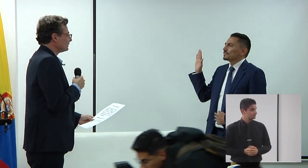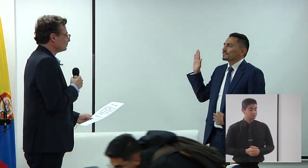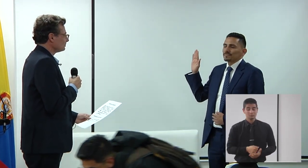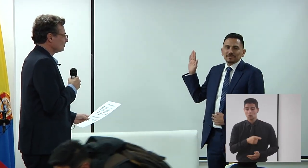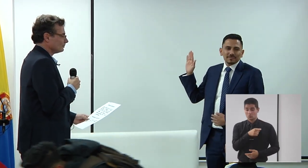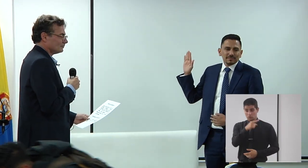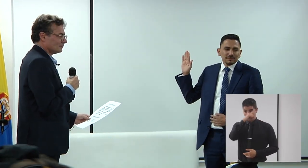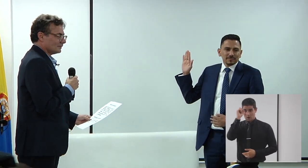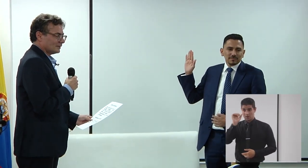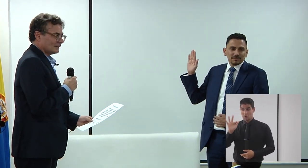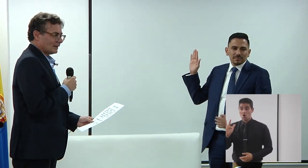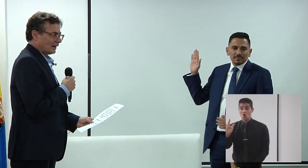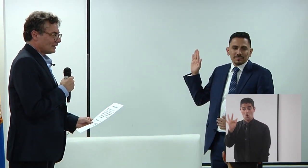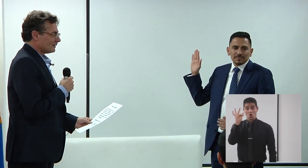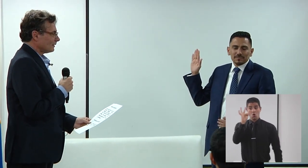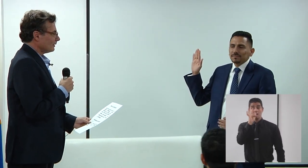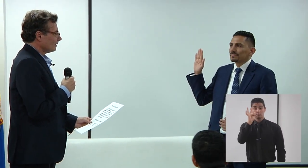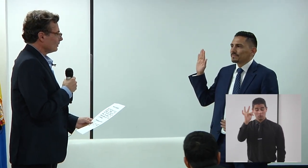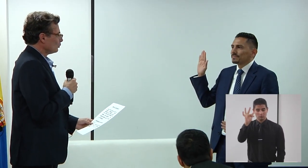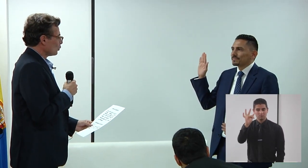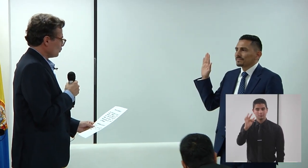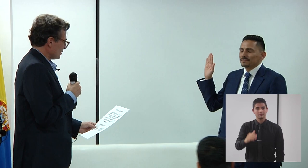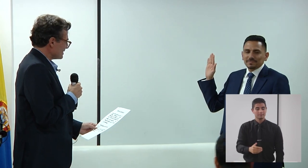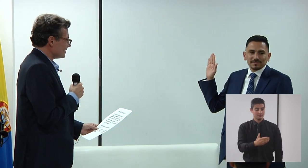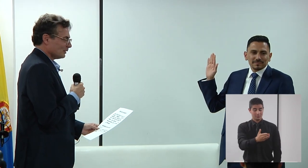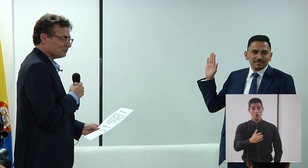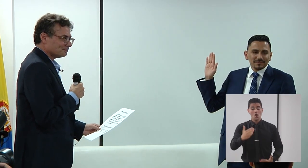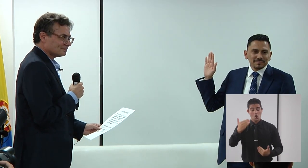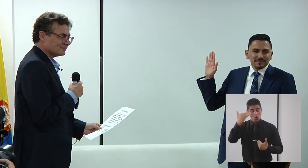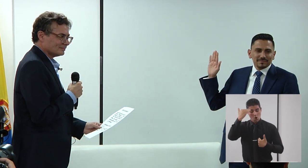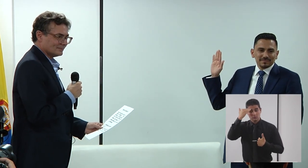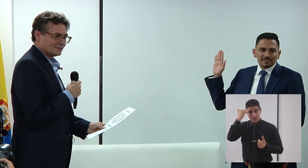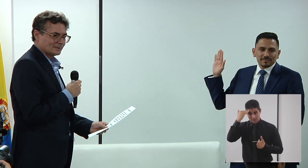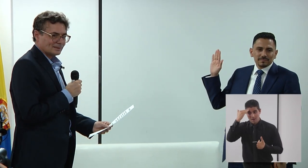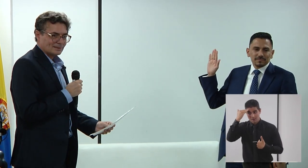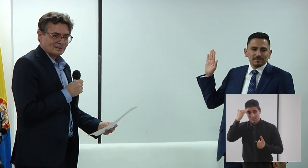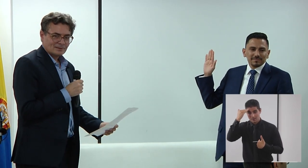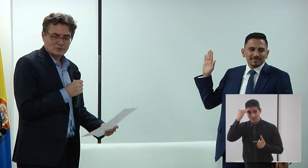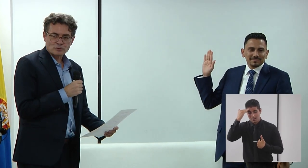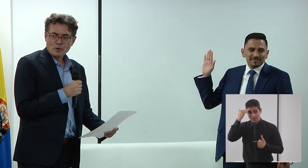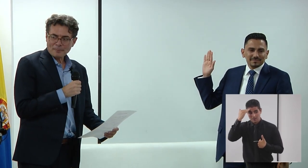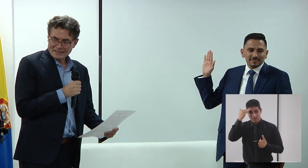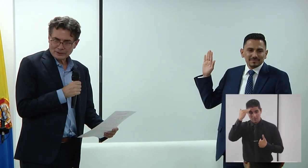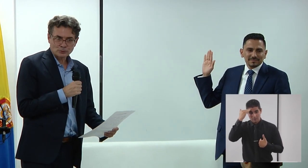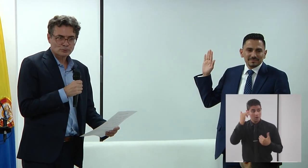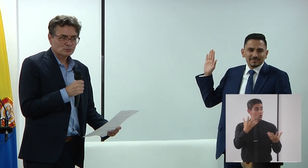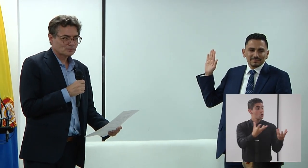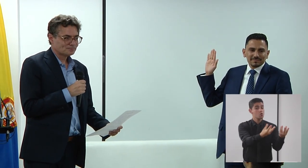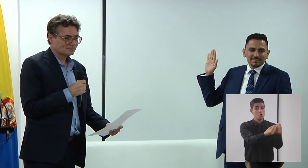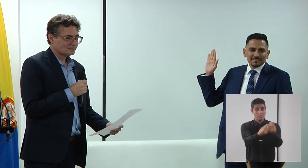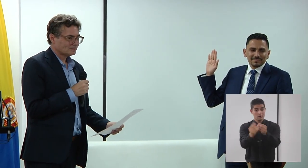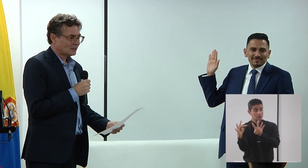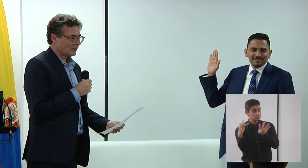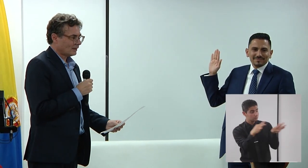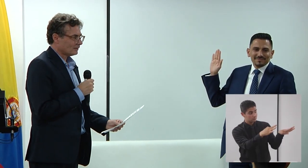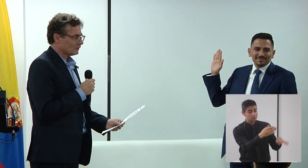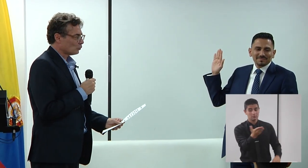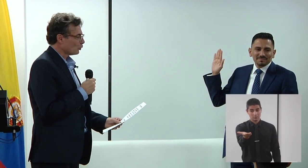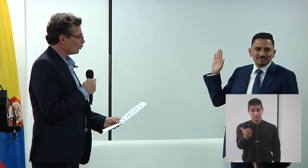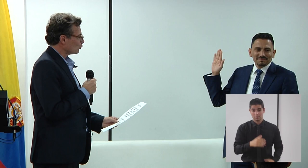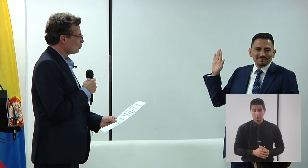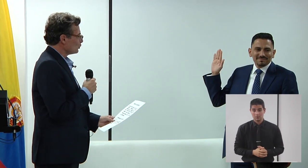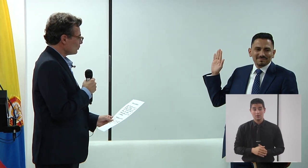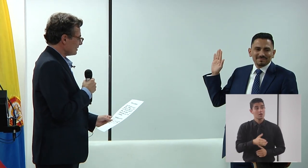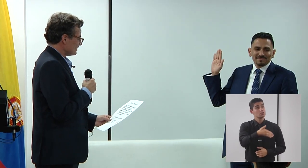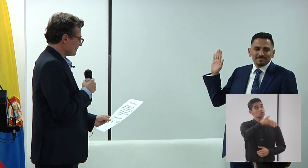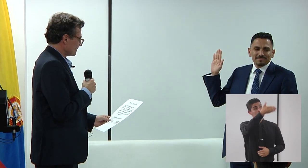pura usted, ante su conciencia, de sus compañeros, ante